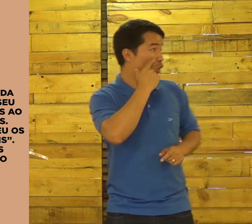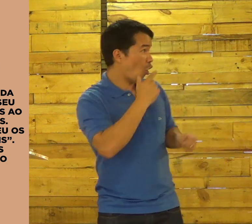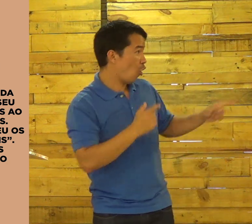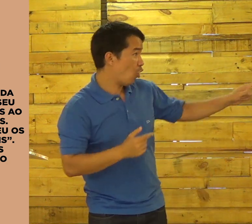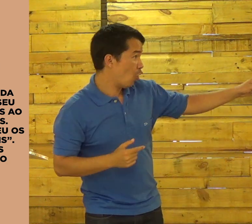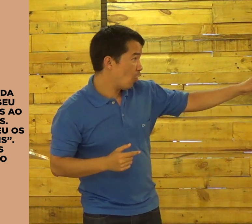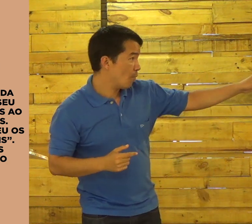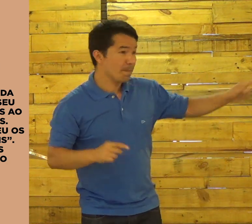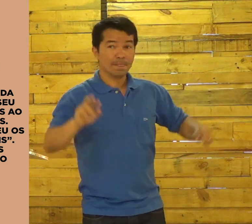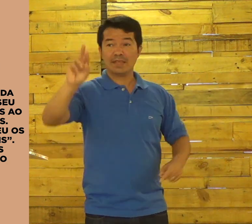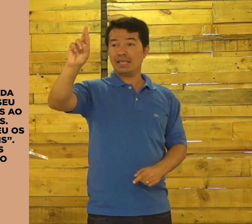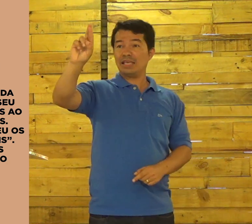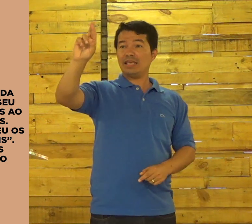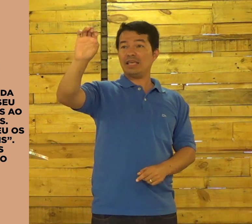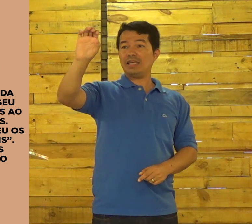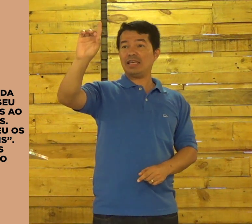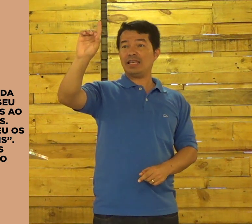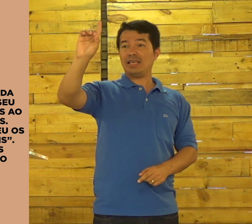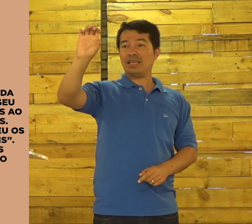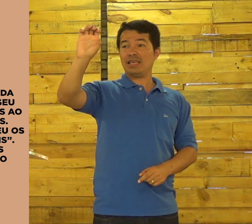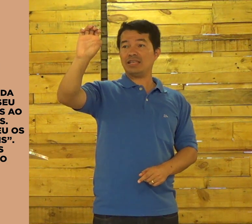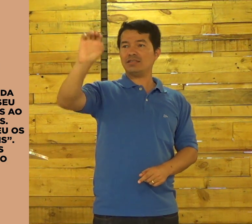Lançando o quê? A rede.